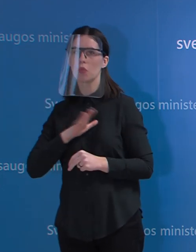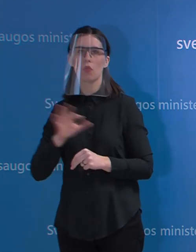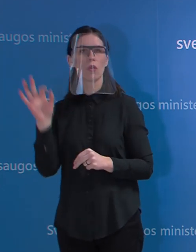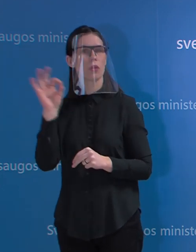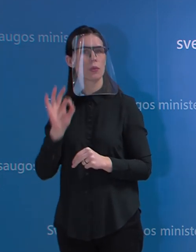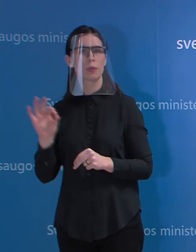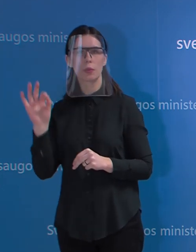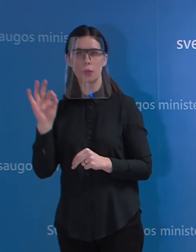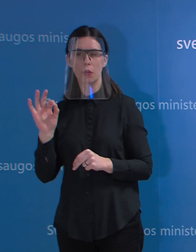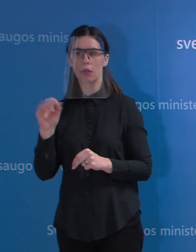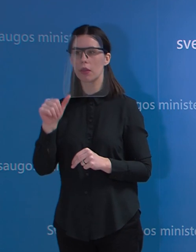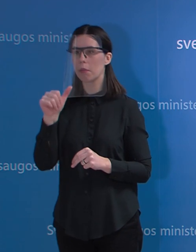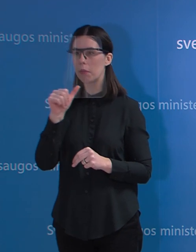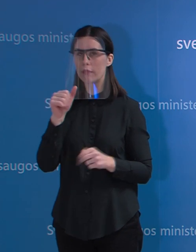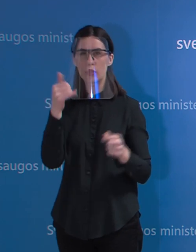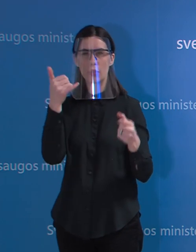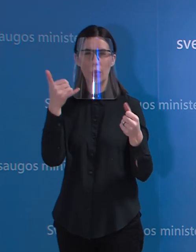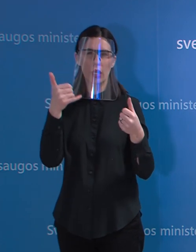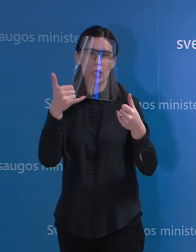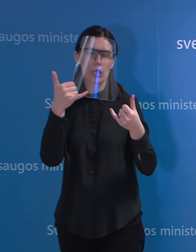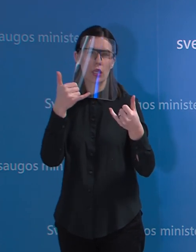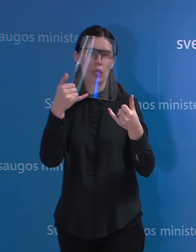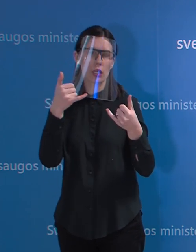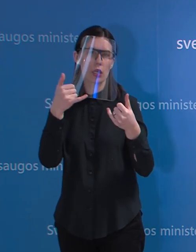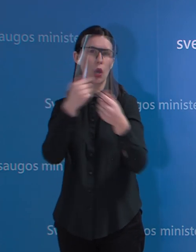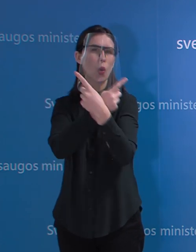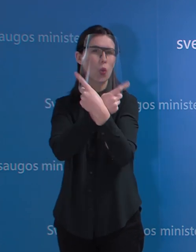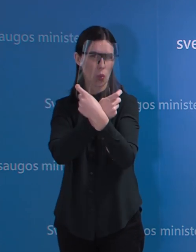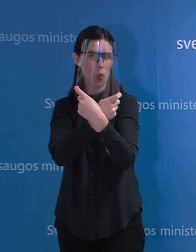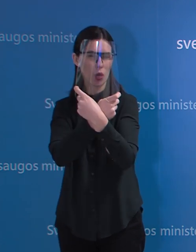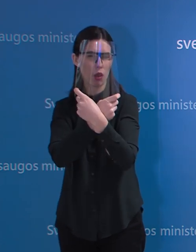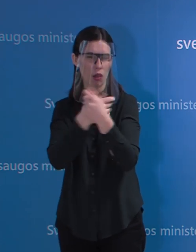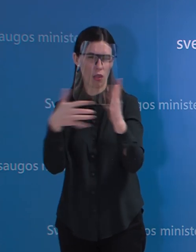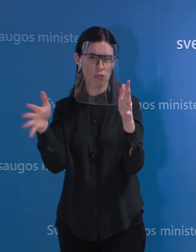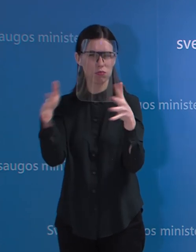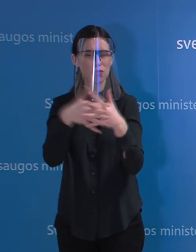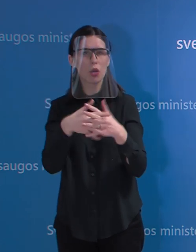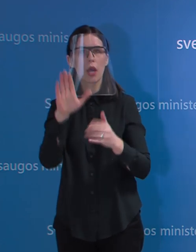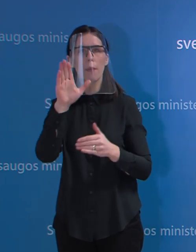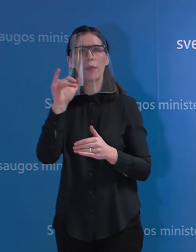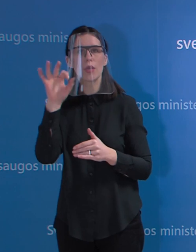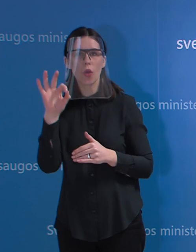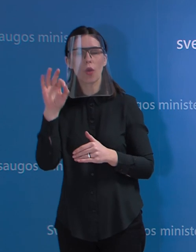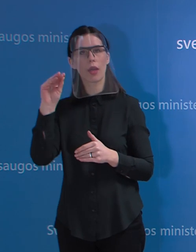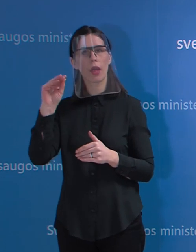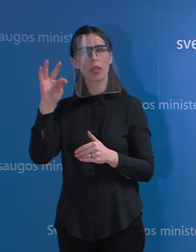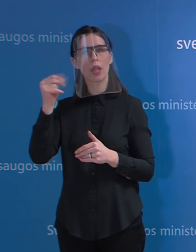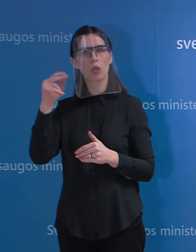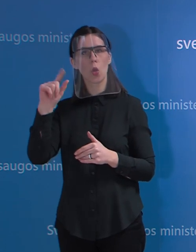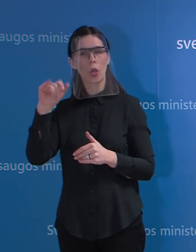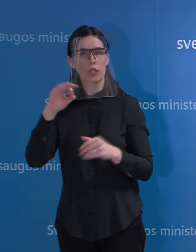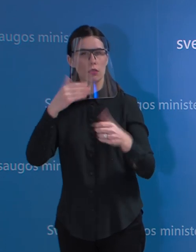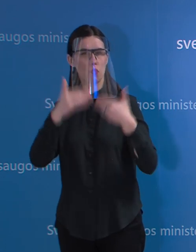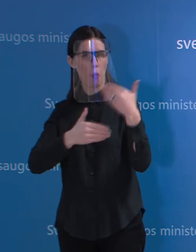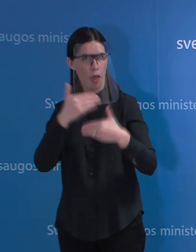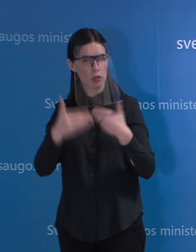į kūrą maišomą bioetanolio gamybą galėtų būtų nukreipta, jeigu reikėtų